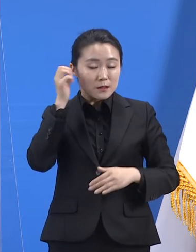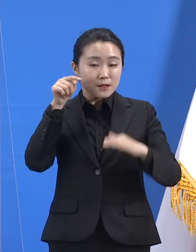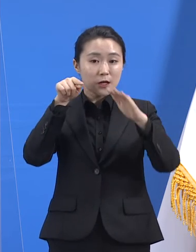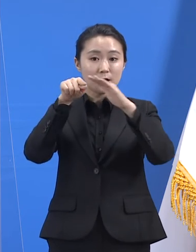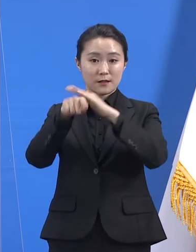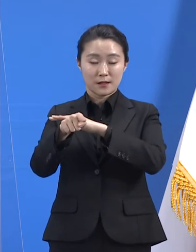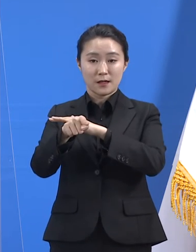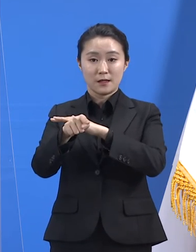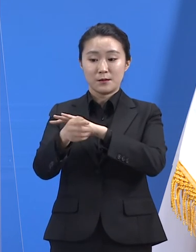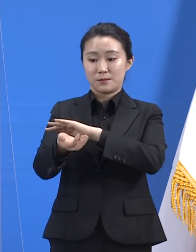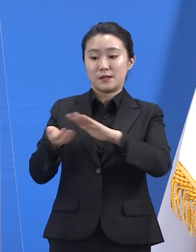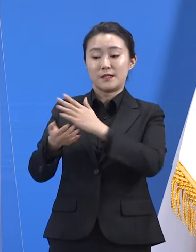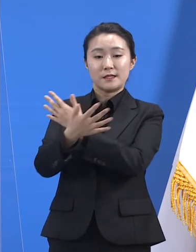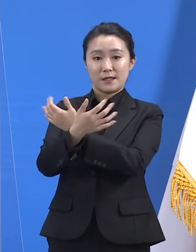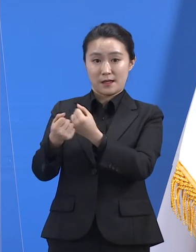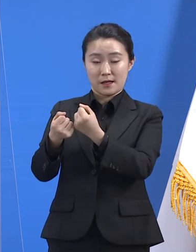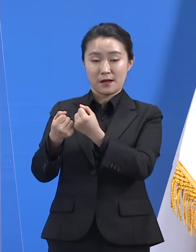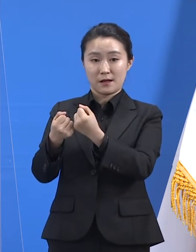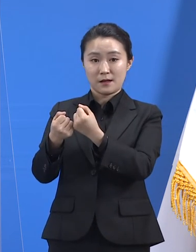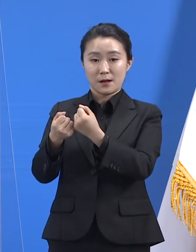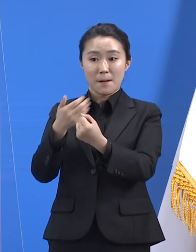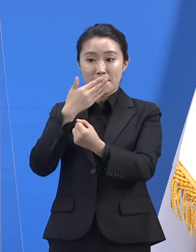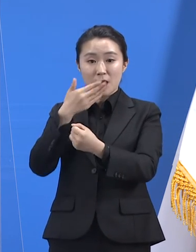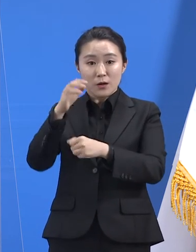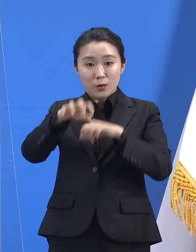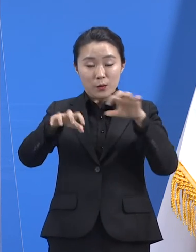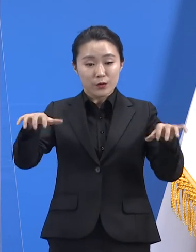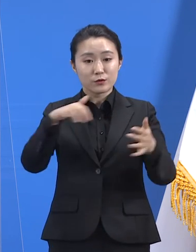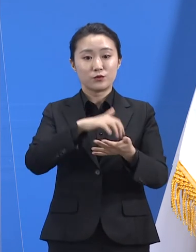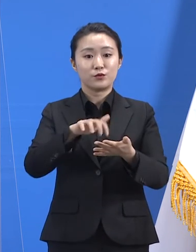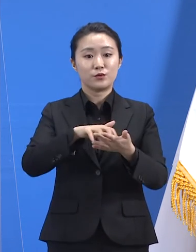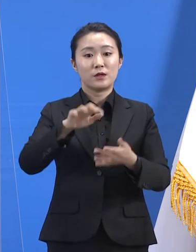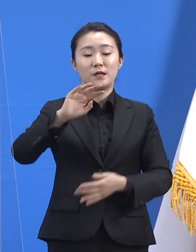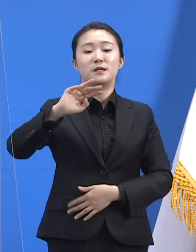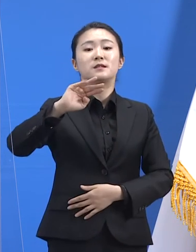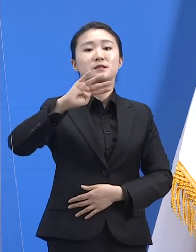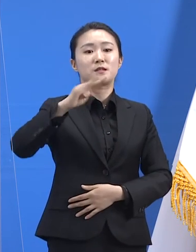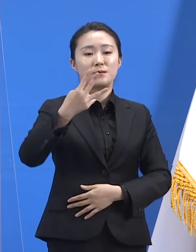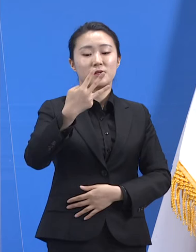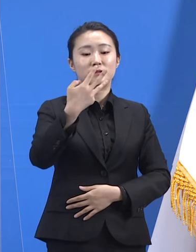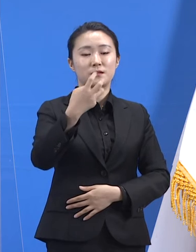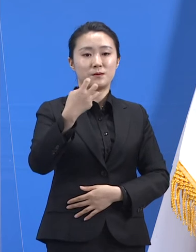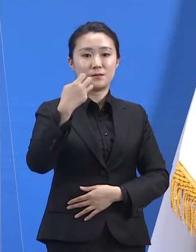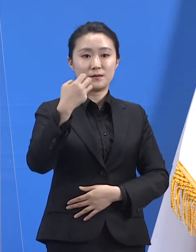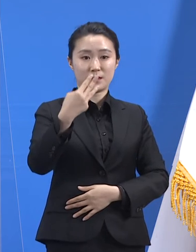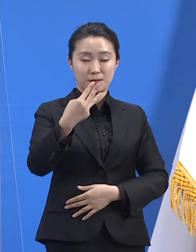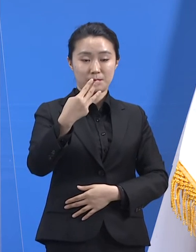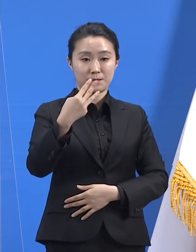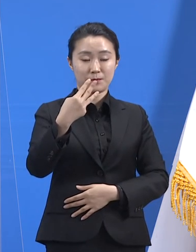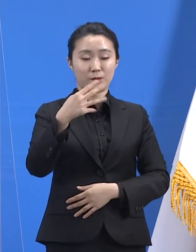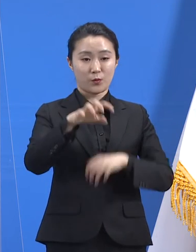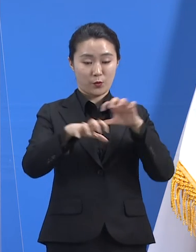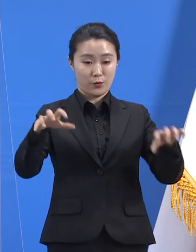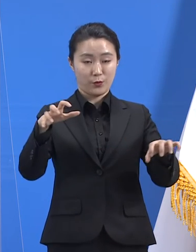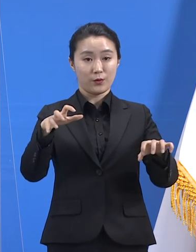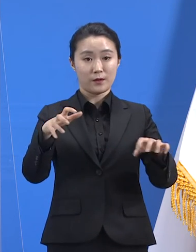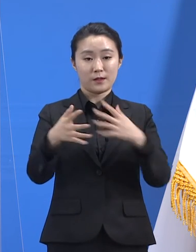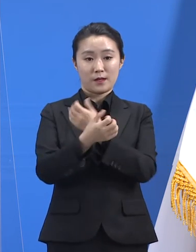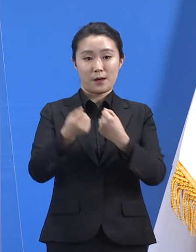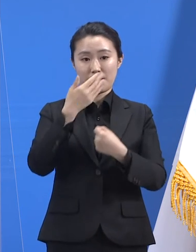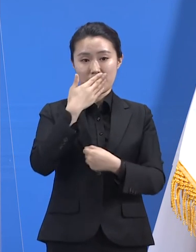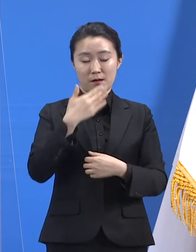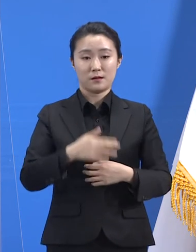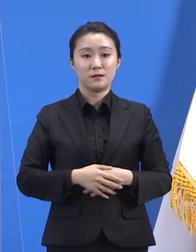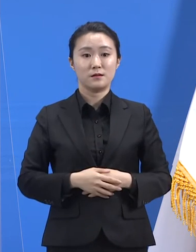조기접종위탁의료기관은 도내 493개소입니다. 접종 대상자가 인터넷을 통해 신청할 수